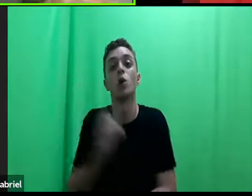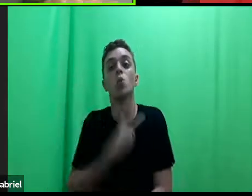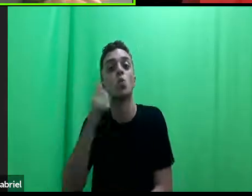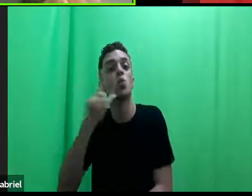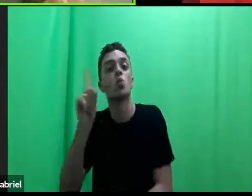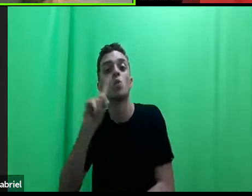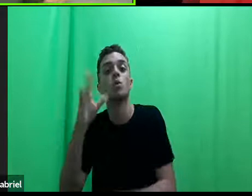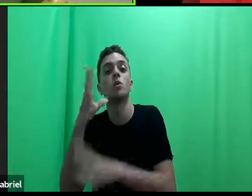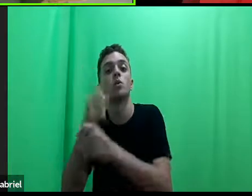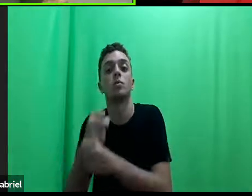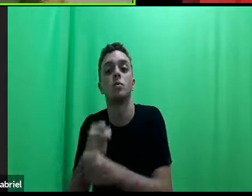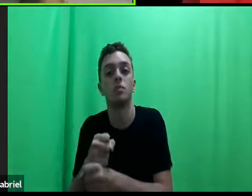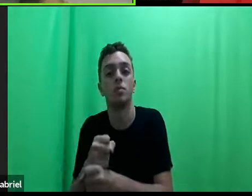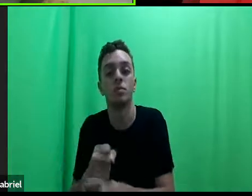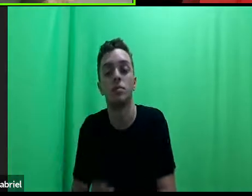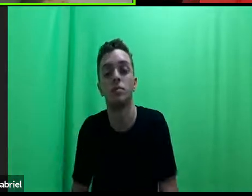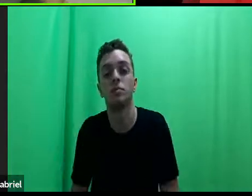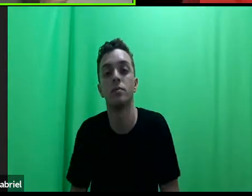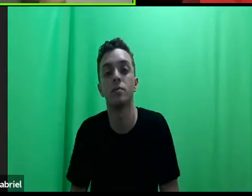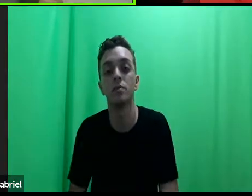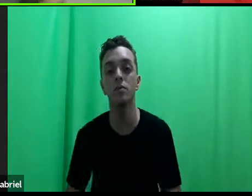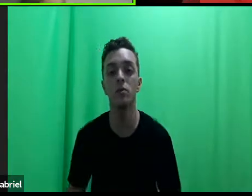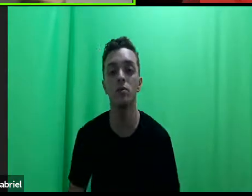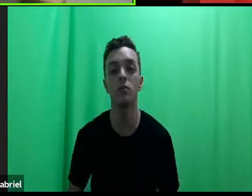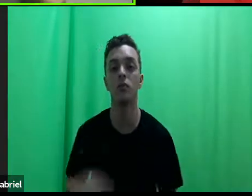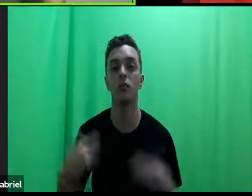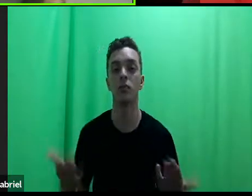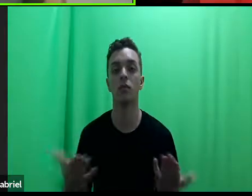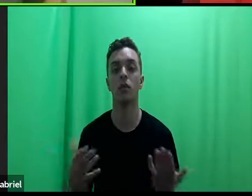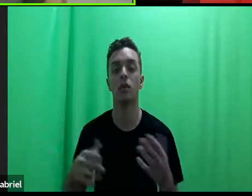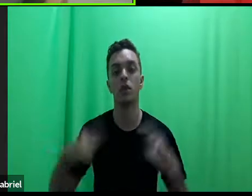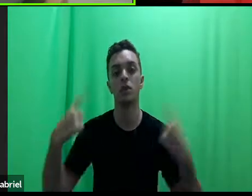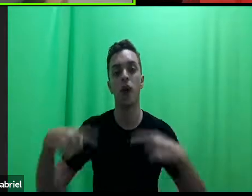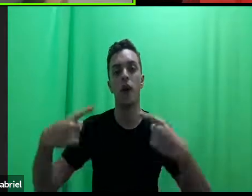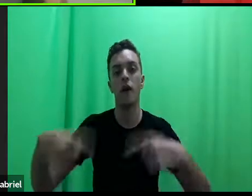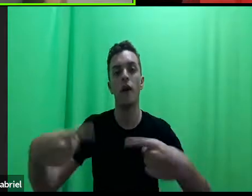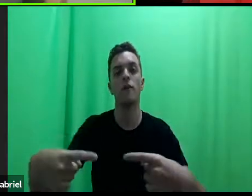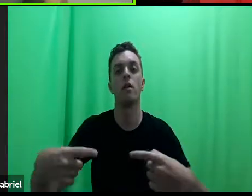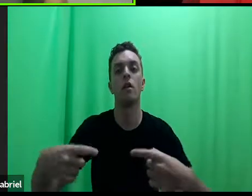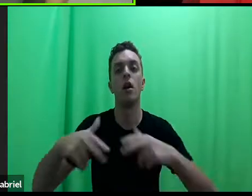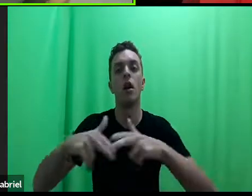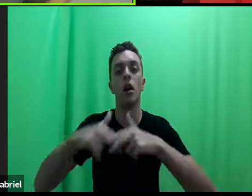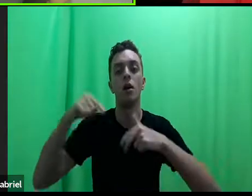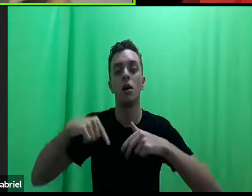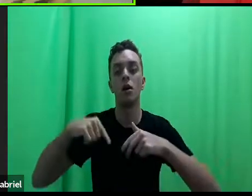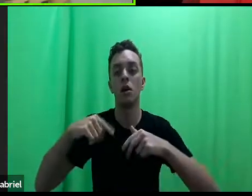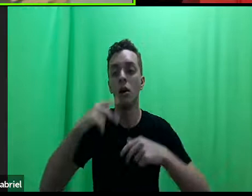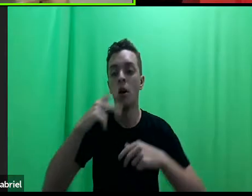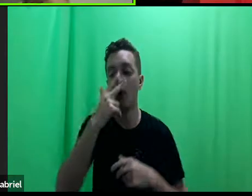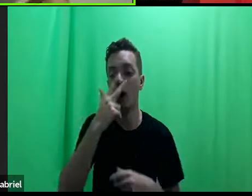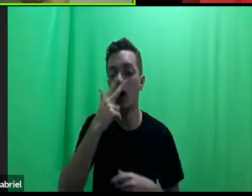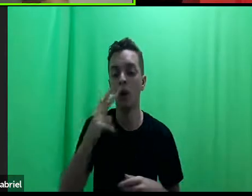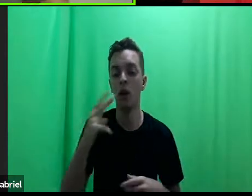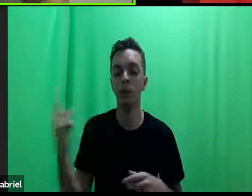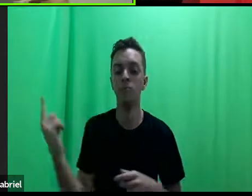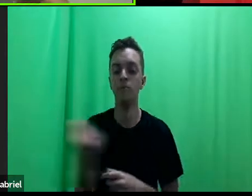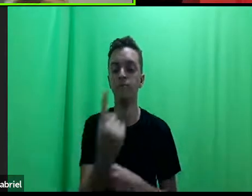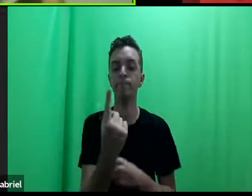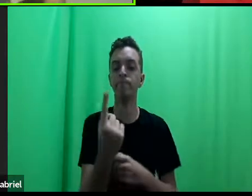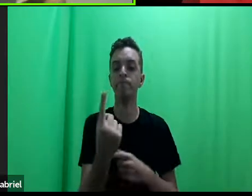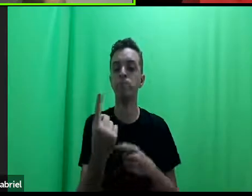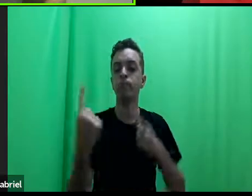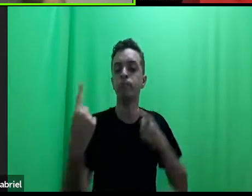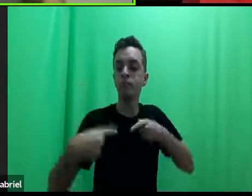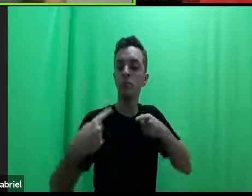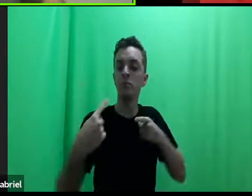competir com ele. Então, esses desafios, eles acabam vindo até nós e nos desafiando,